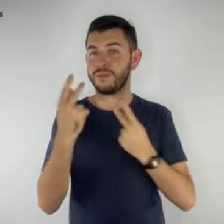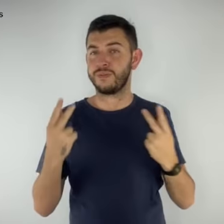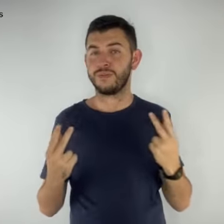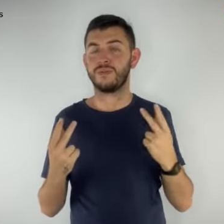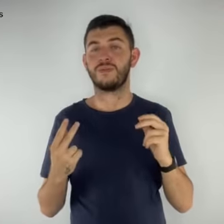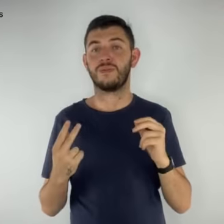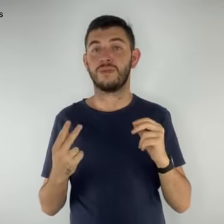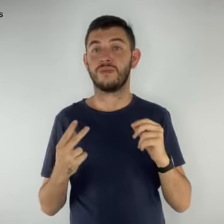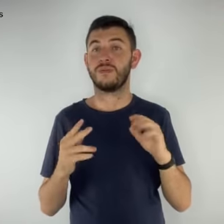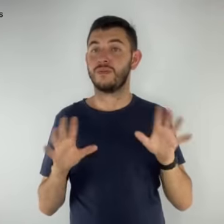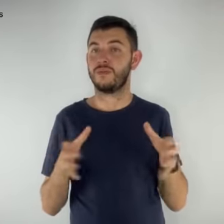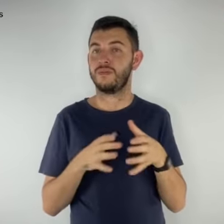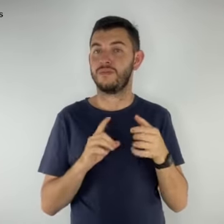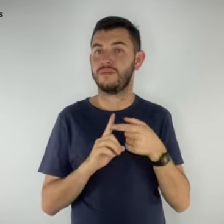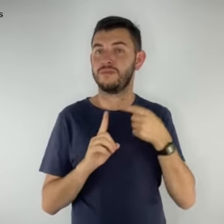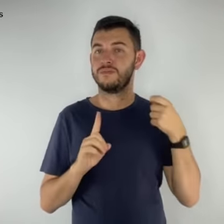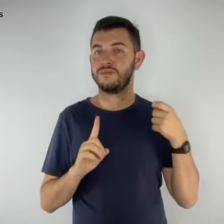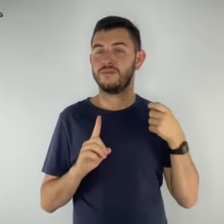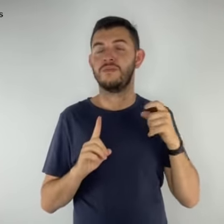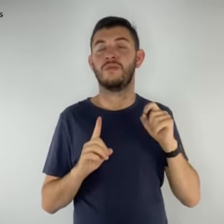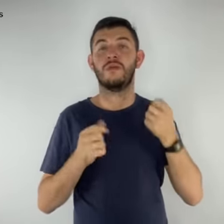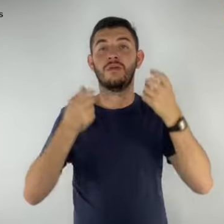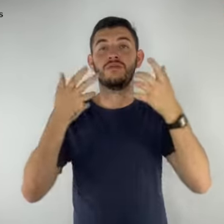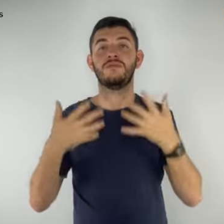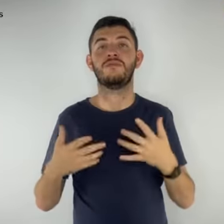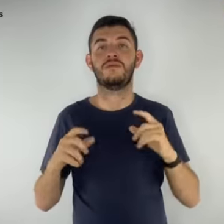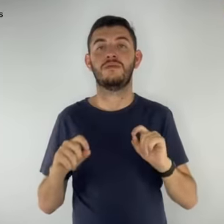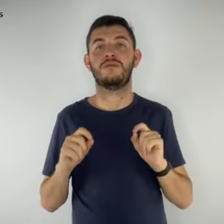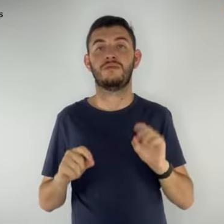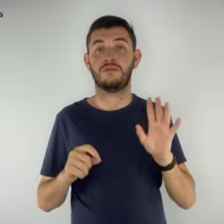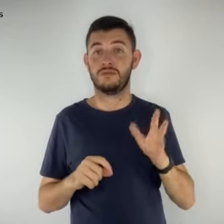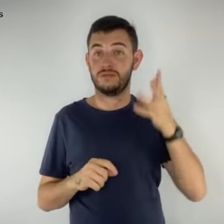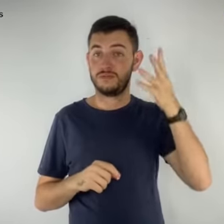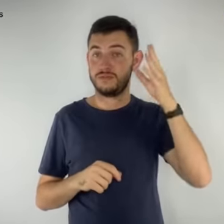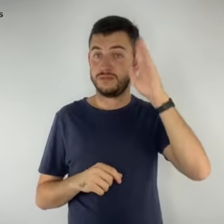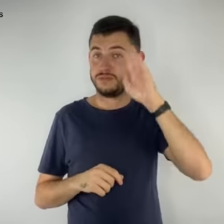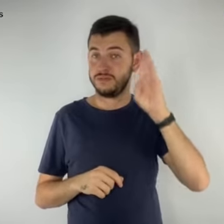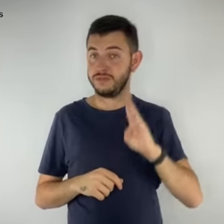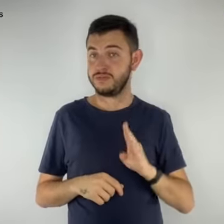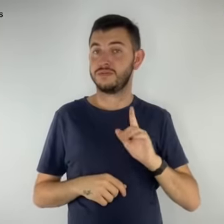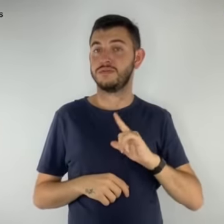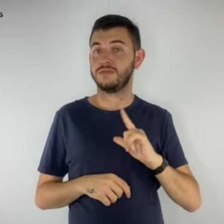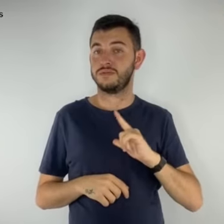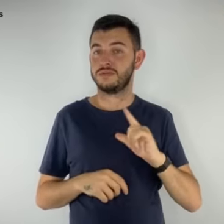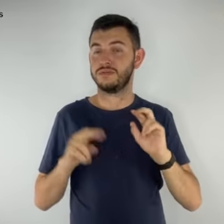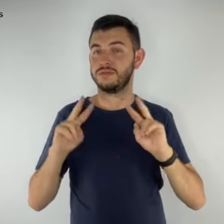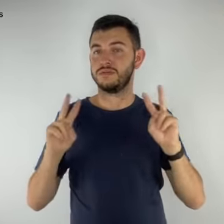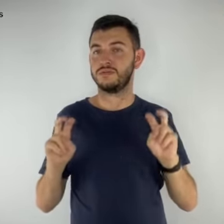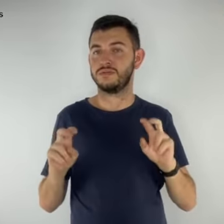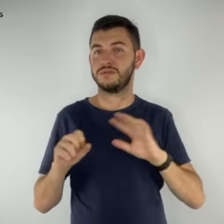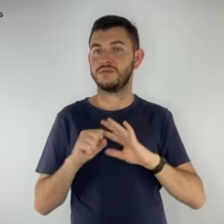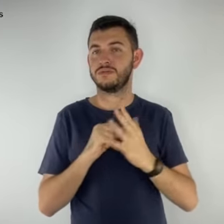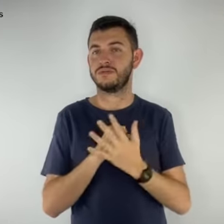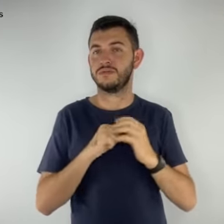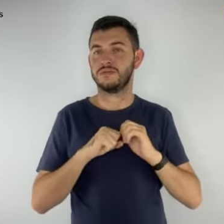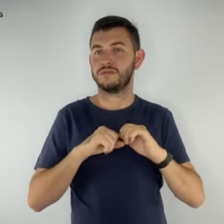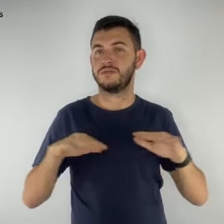estelionatários dizem que devido à situação que o Brasil se encontra referente à COVID-19,